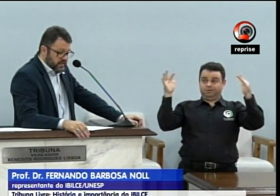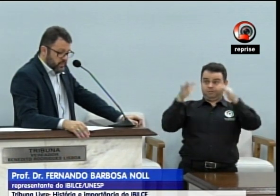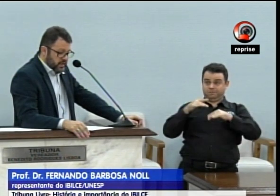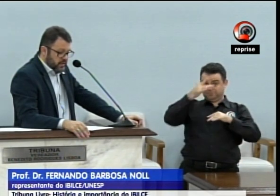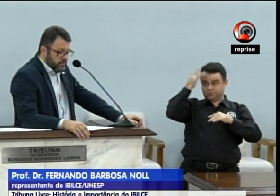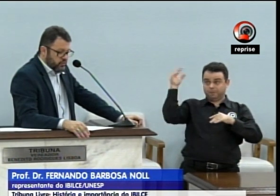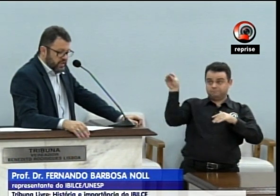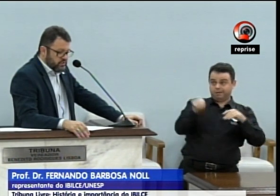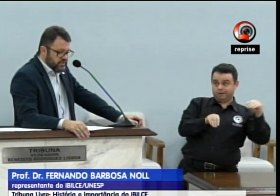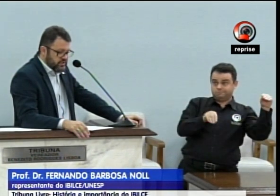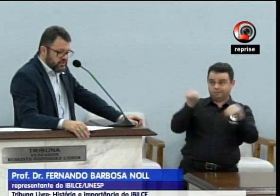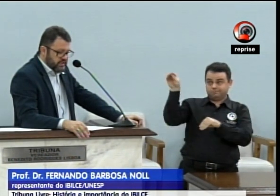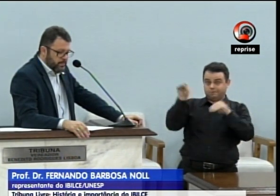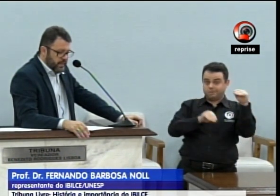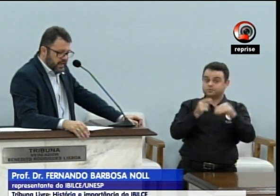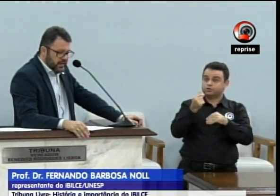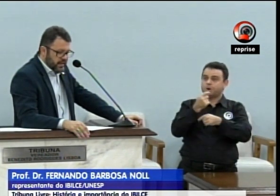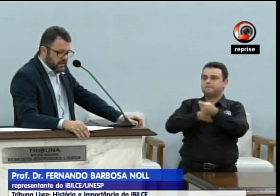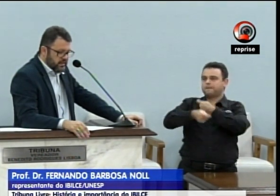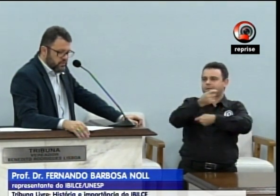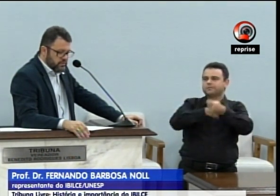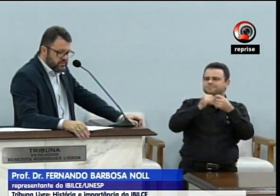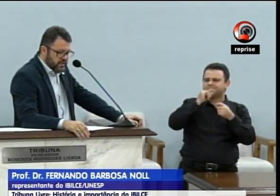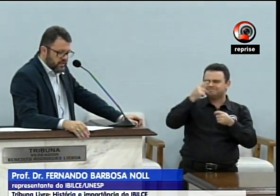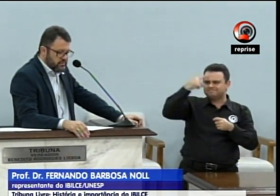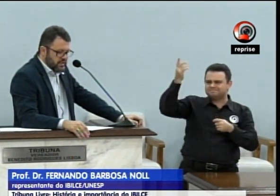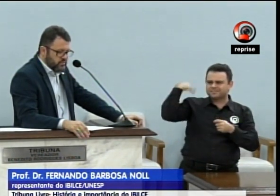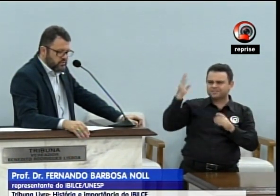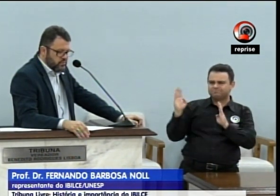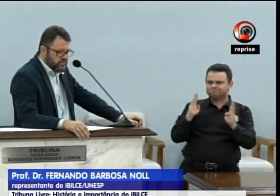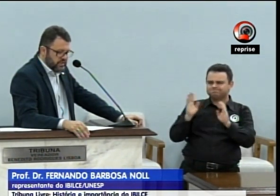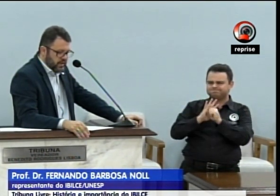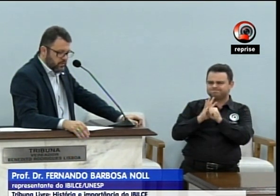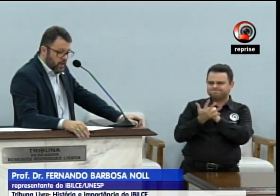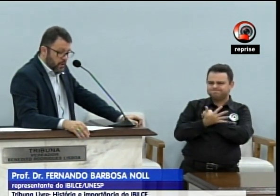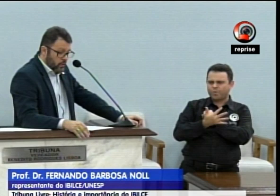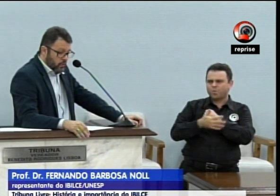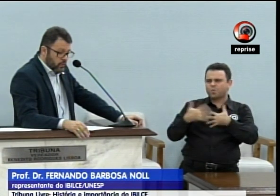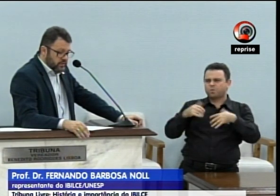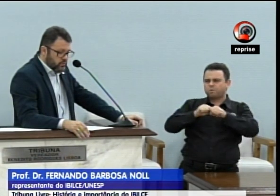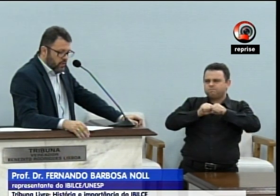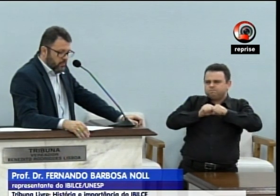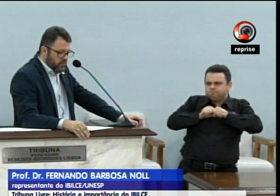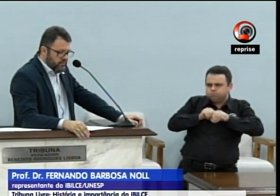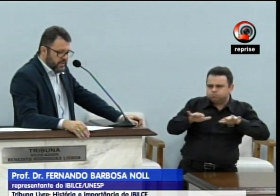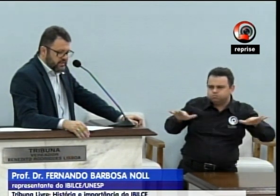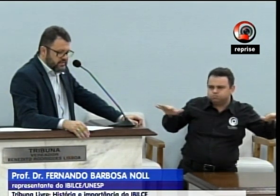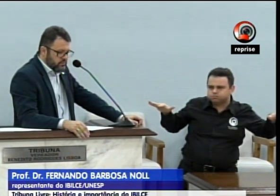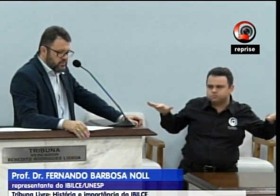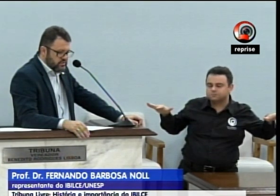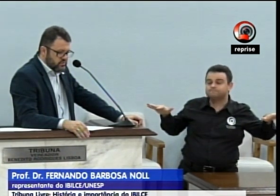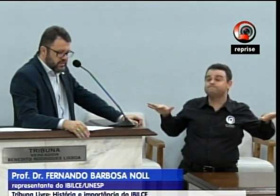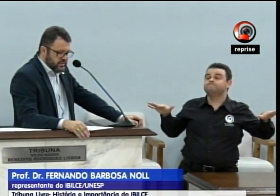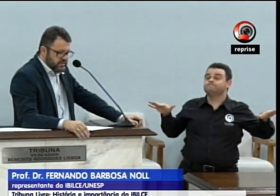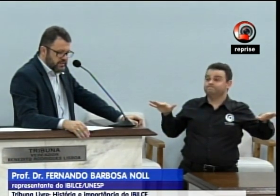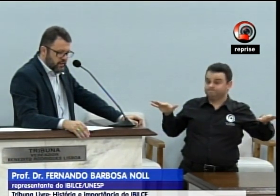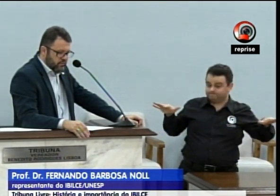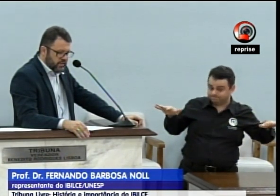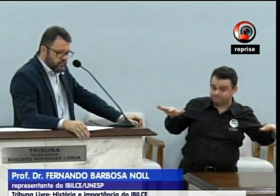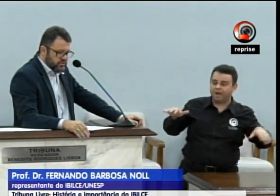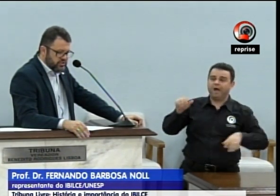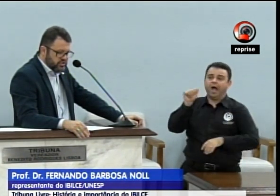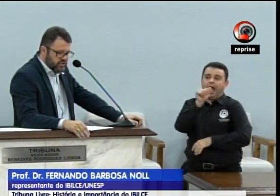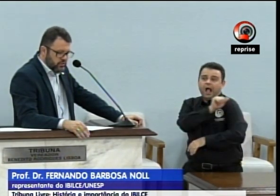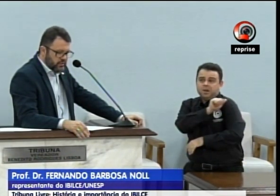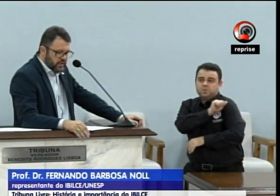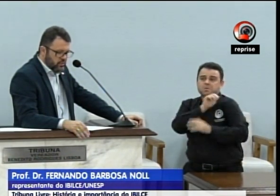Na pandemia, pudemos sentir na pele aquilo que os dados sempre nos mostraram. O quanto a movimentação dos estudantes é